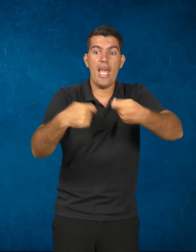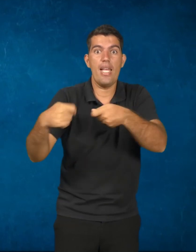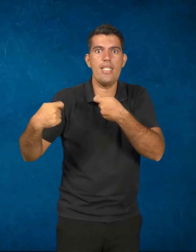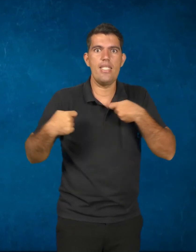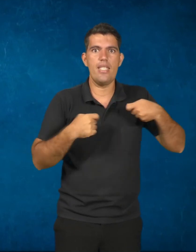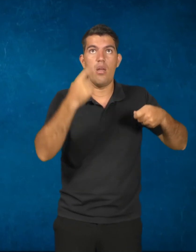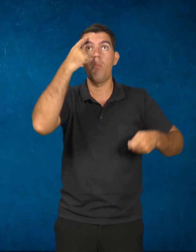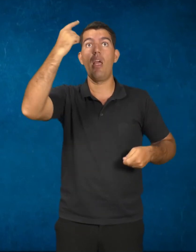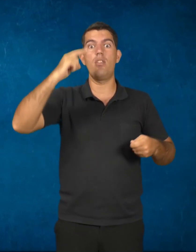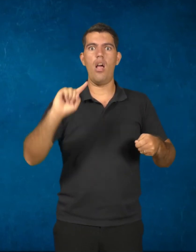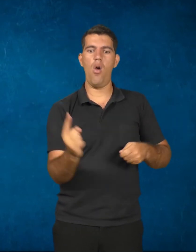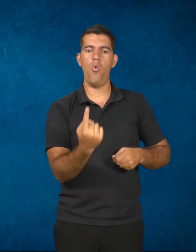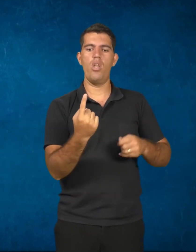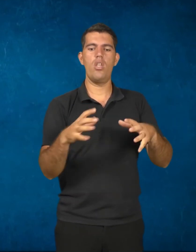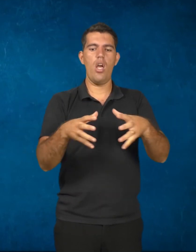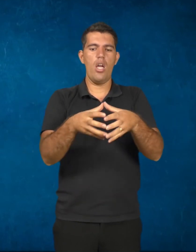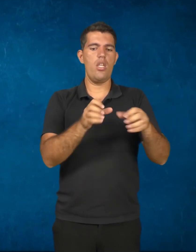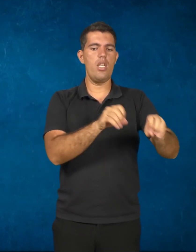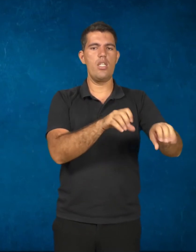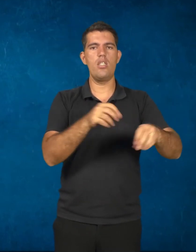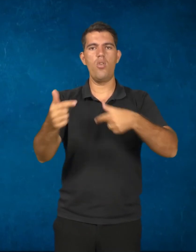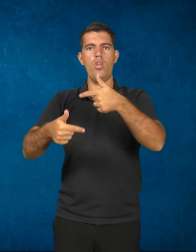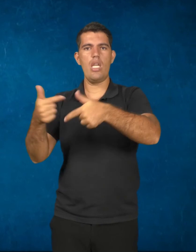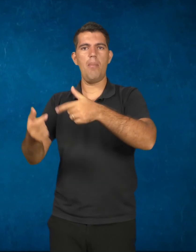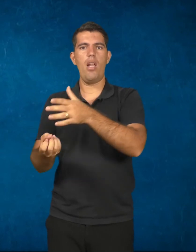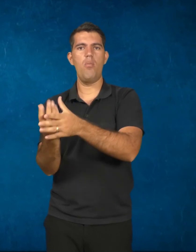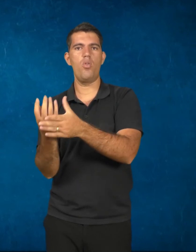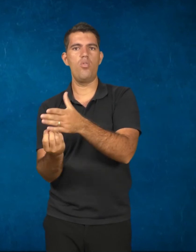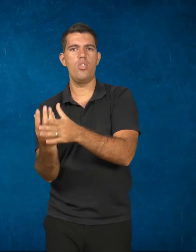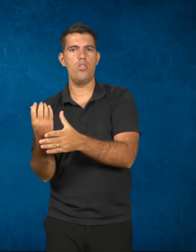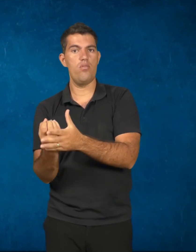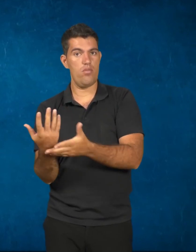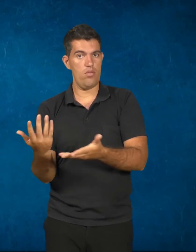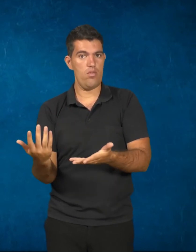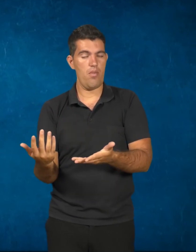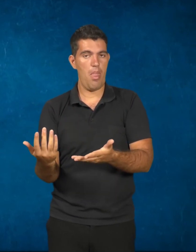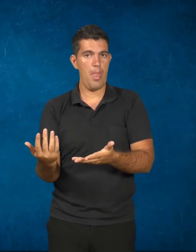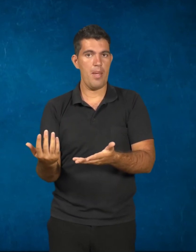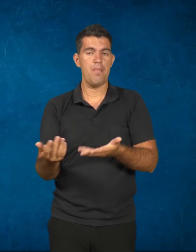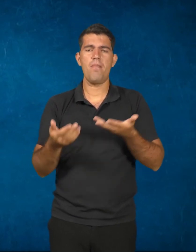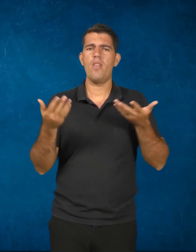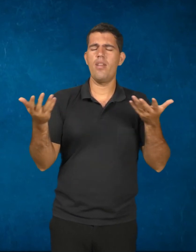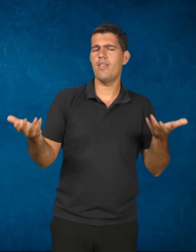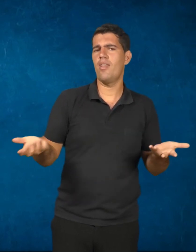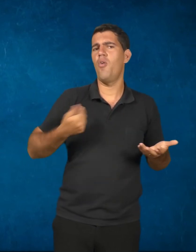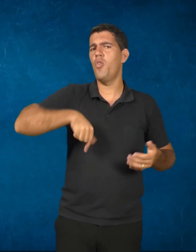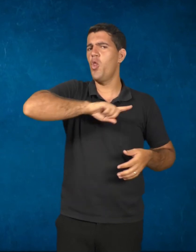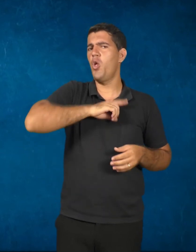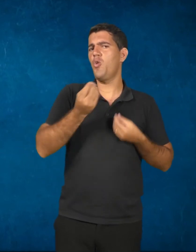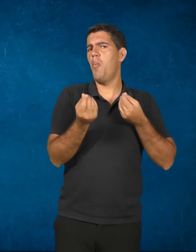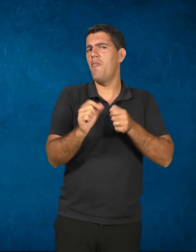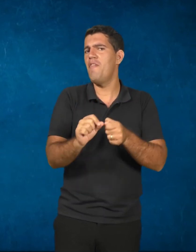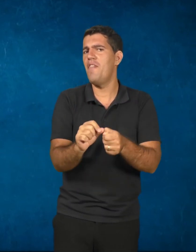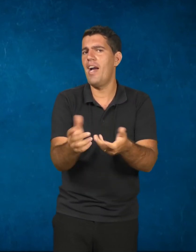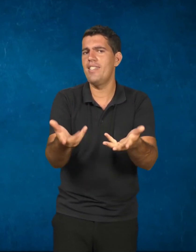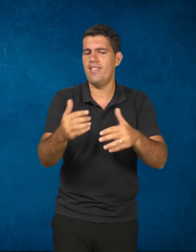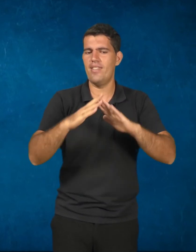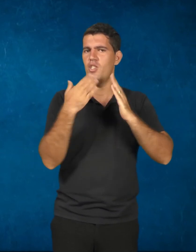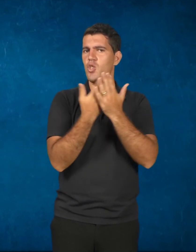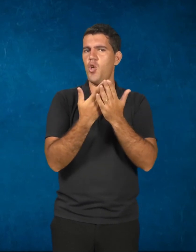a unidade entre o ensino e o trabalho produtivo. E aí, como é que a gente vai fazer isso na escola profissionalizante?